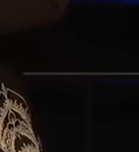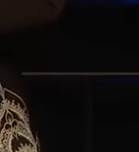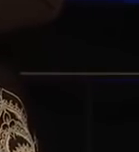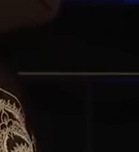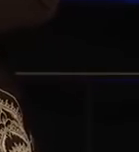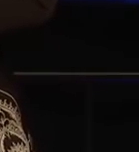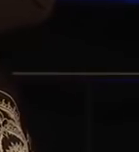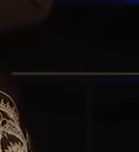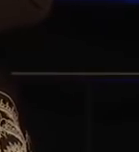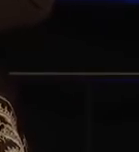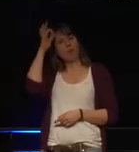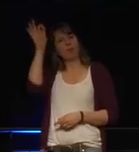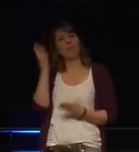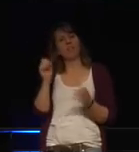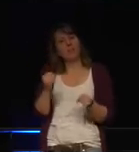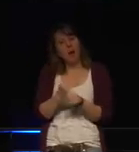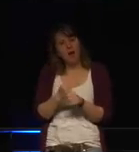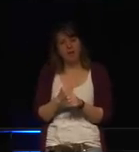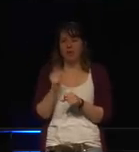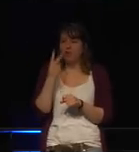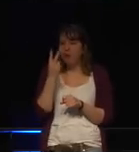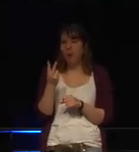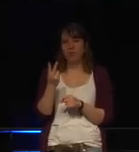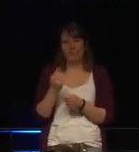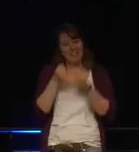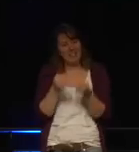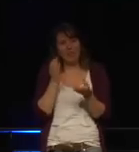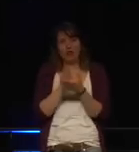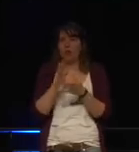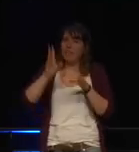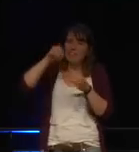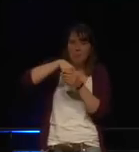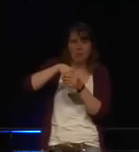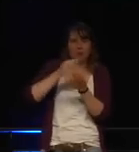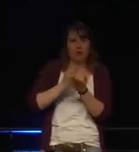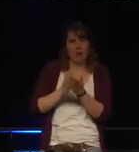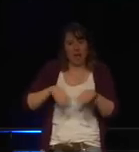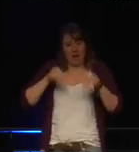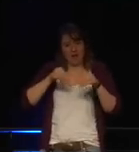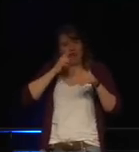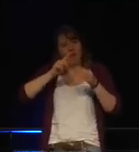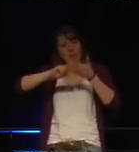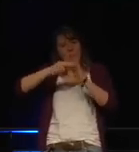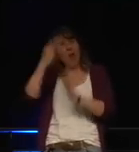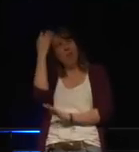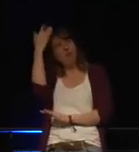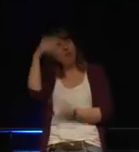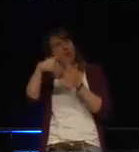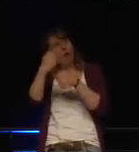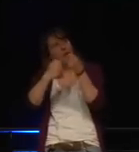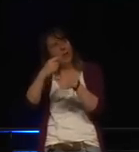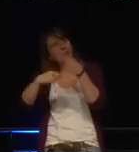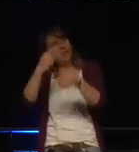Man kann Privatsphäre designmäßig unterstützen, Sicherheit durchs Design